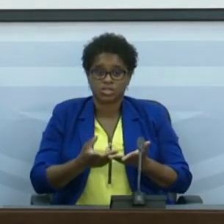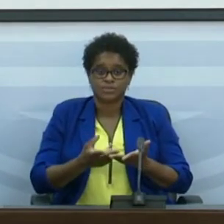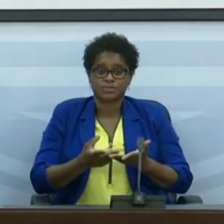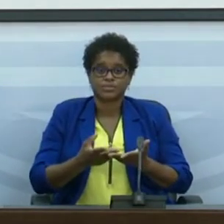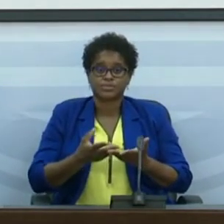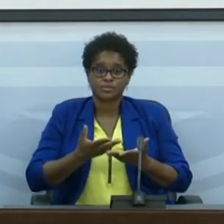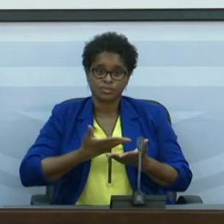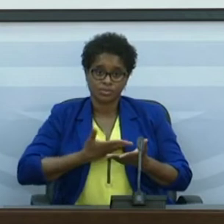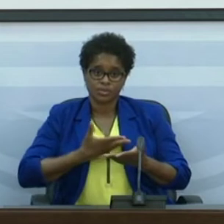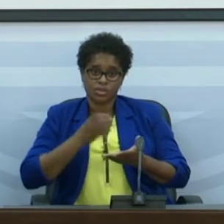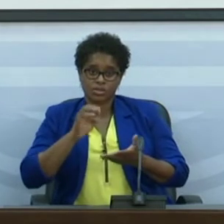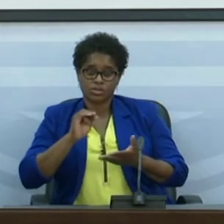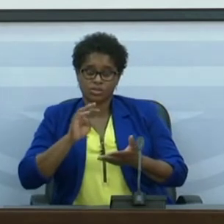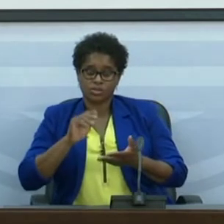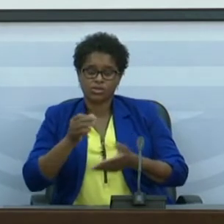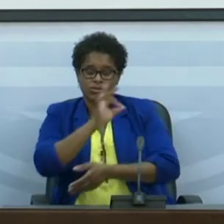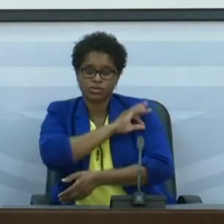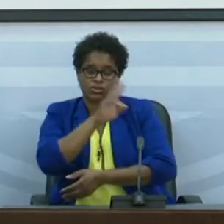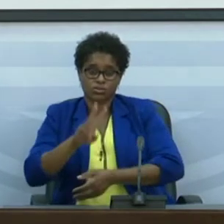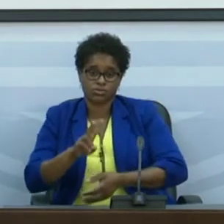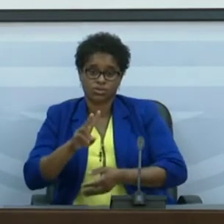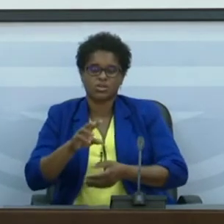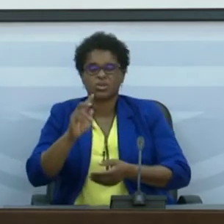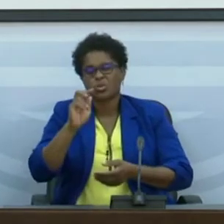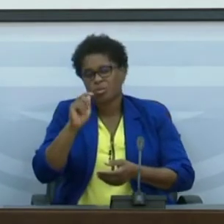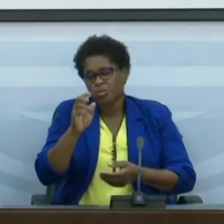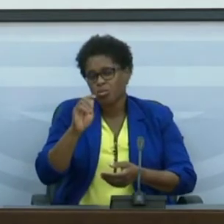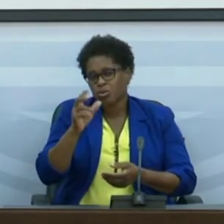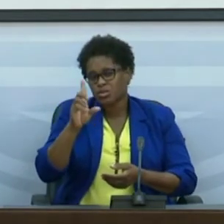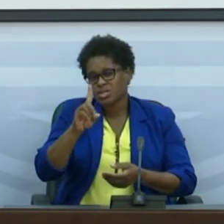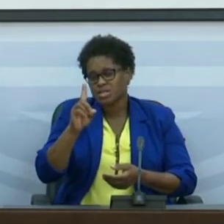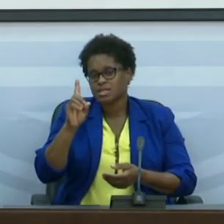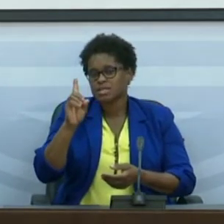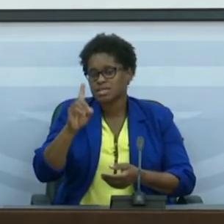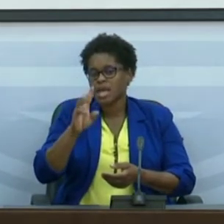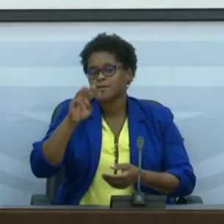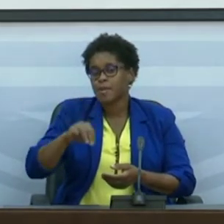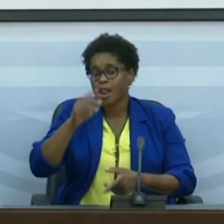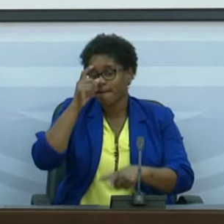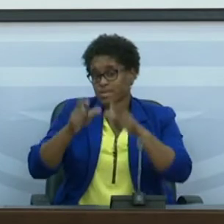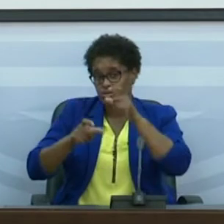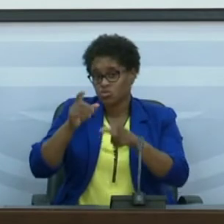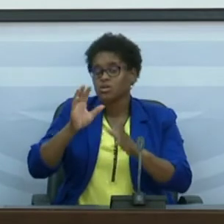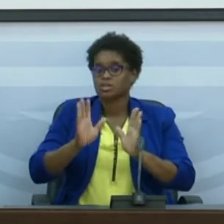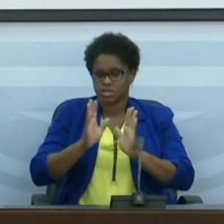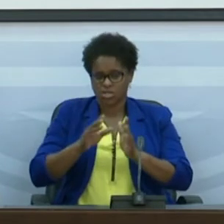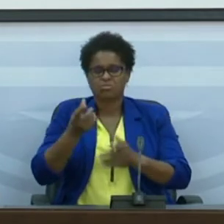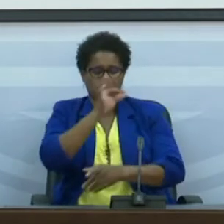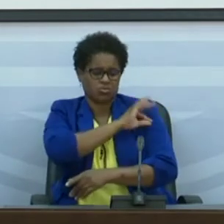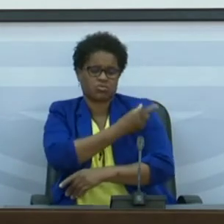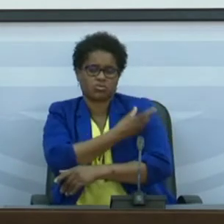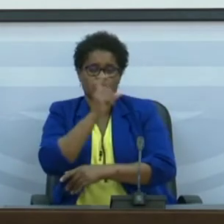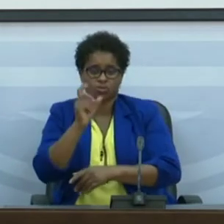temos um pouco mais de 6 mil pessoas com as segundas doses já tomadas, representando ainda